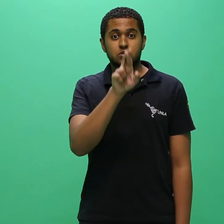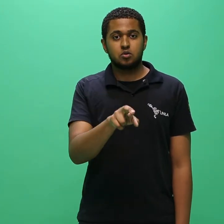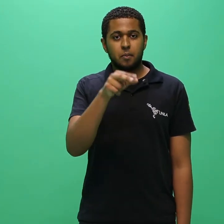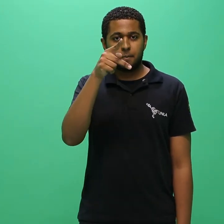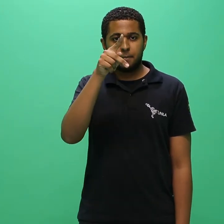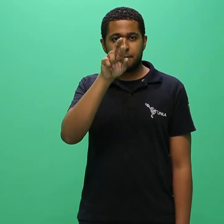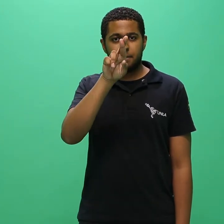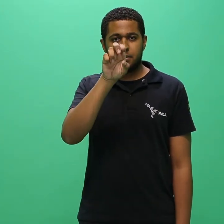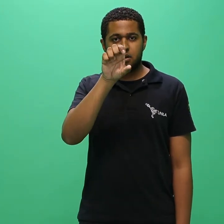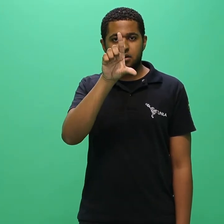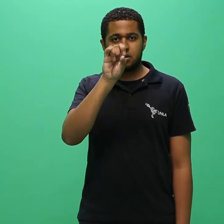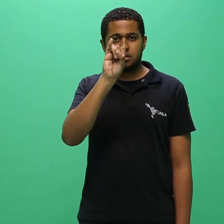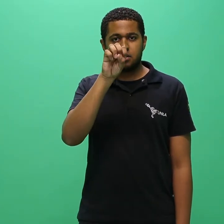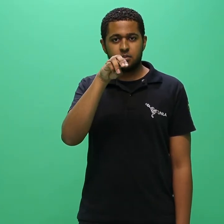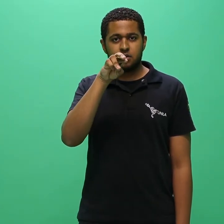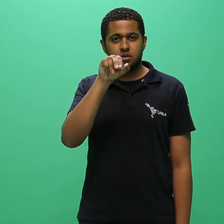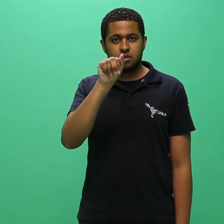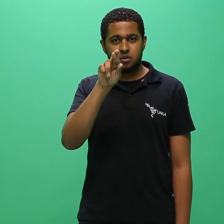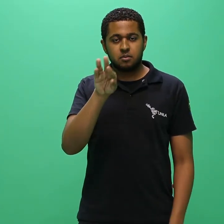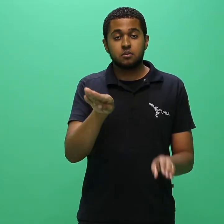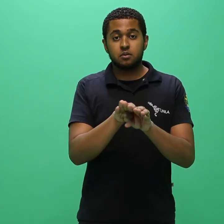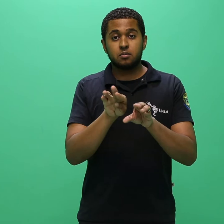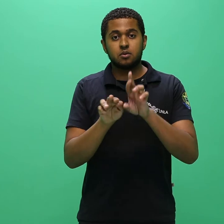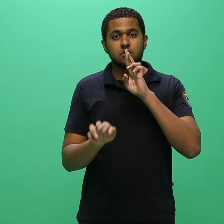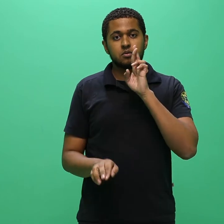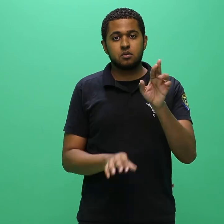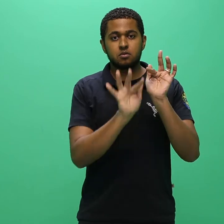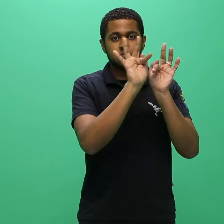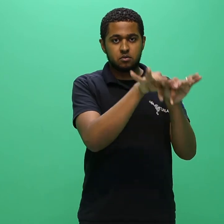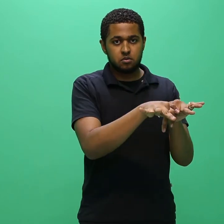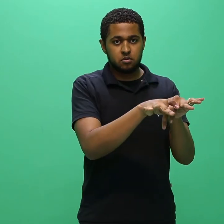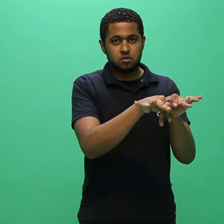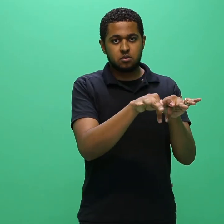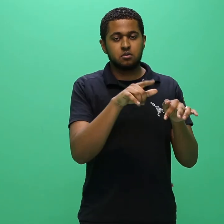Do resultado preliminar e final para transferência externa.